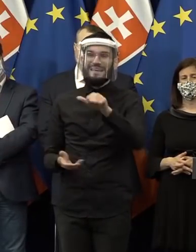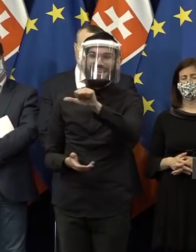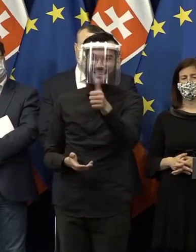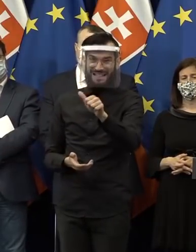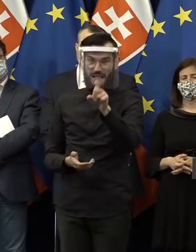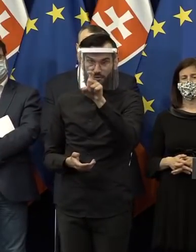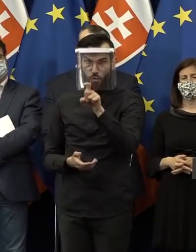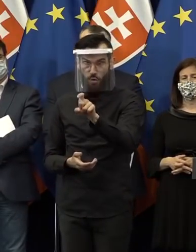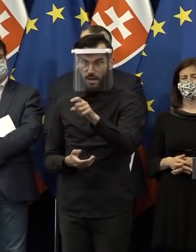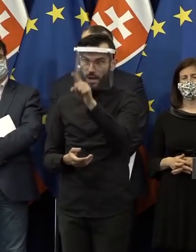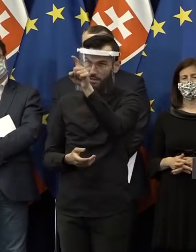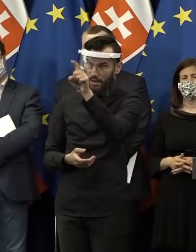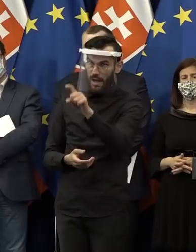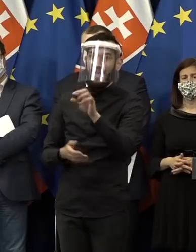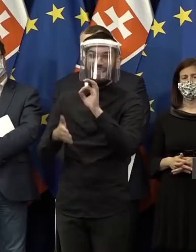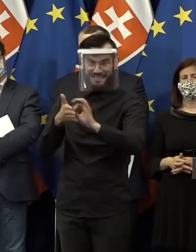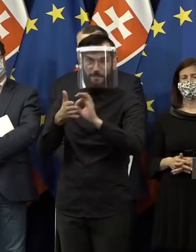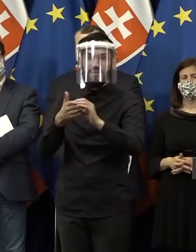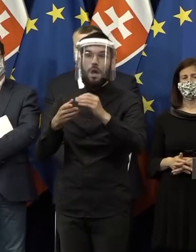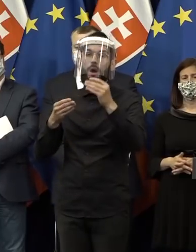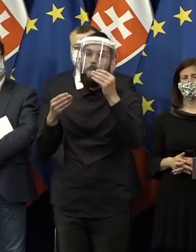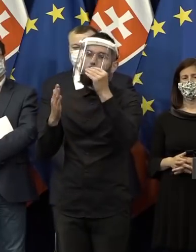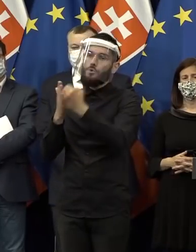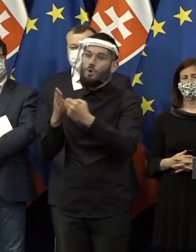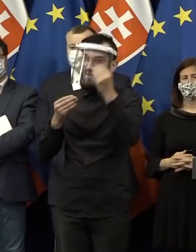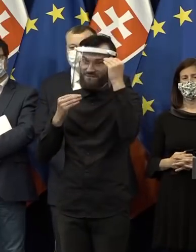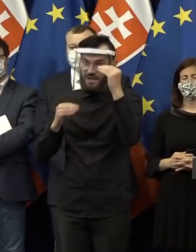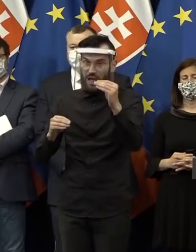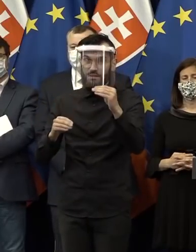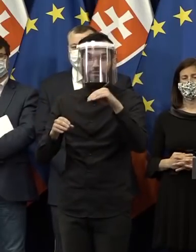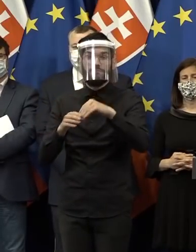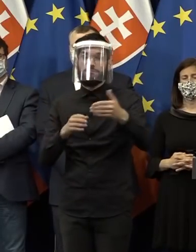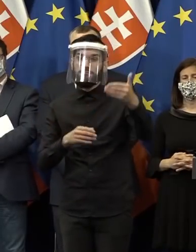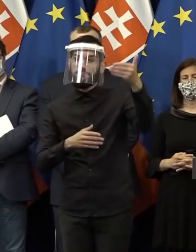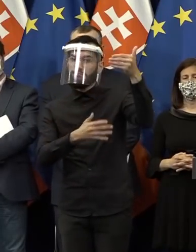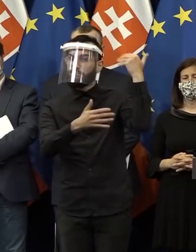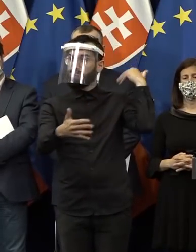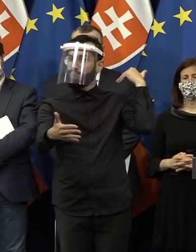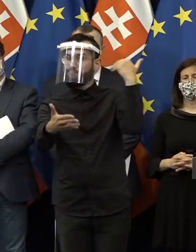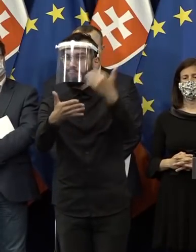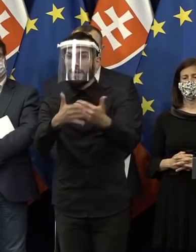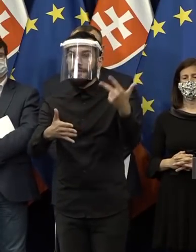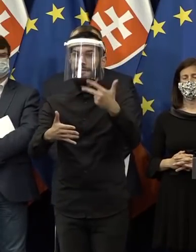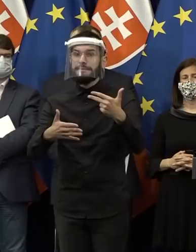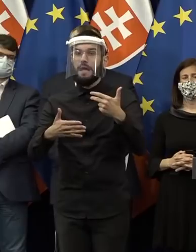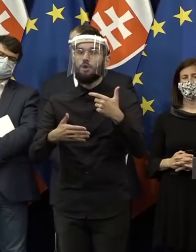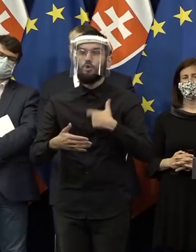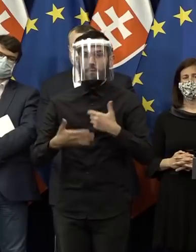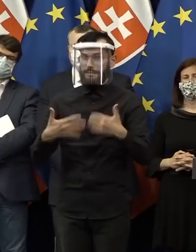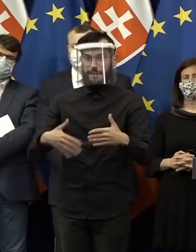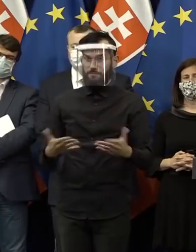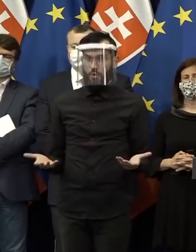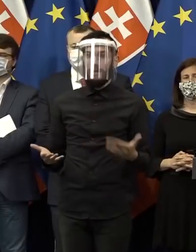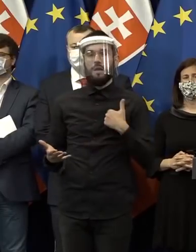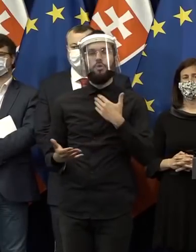otázok ľuďom napísali do programových vlásení vlády. To sa za 30 rokov na Slovensku nestalo. Ja som hrdý, že sme takúto